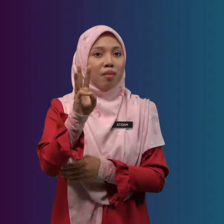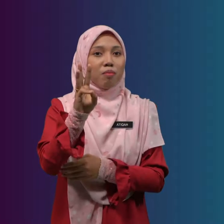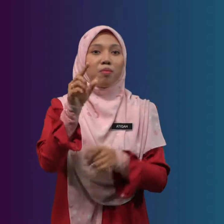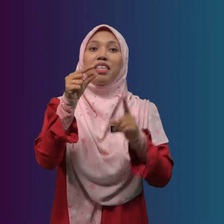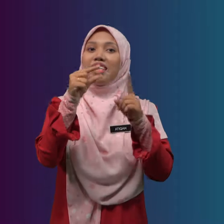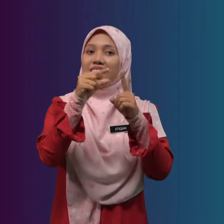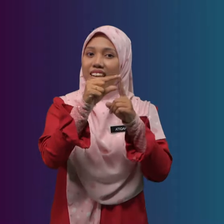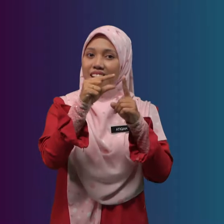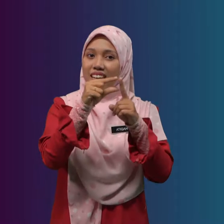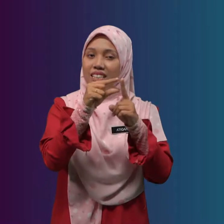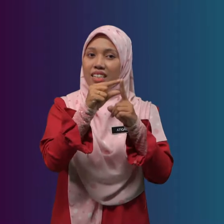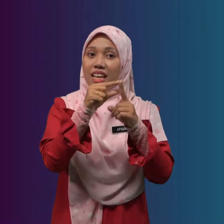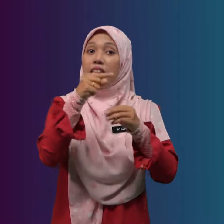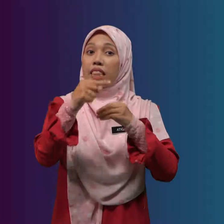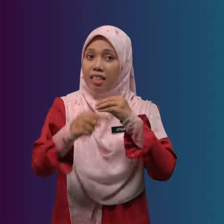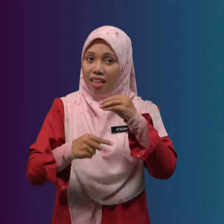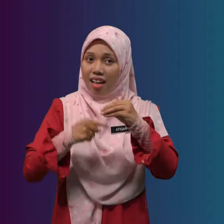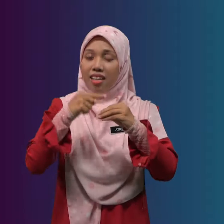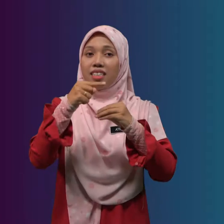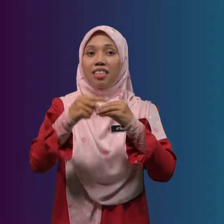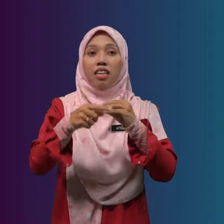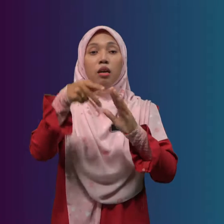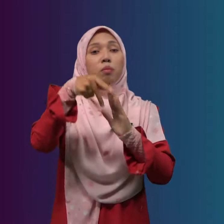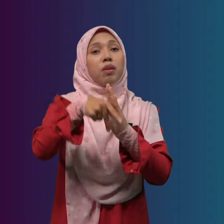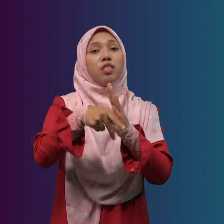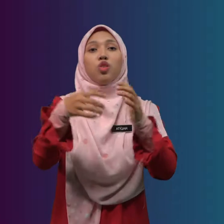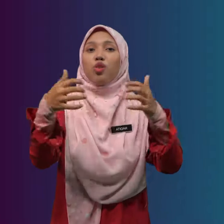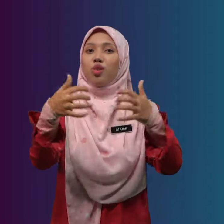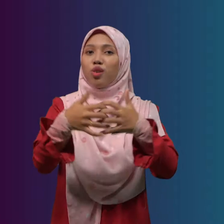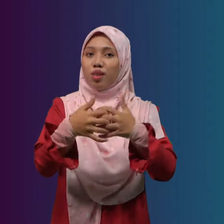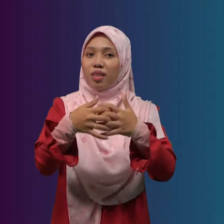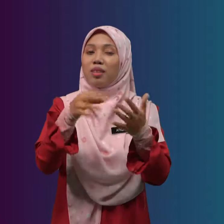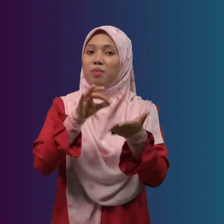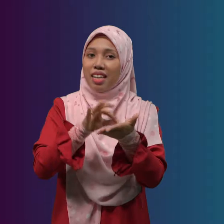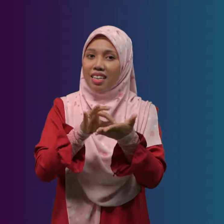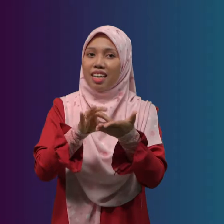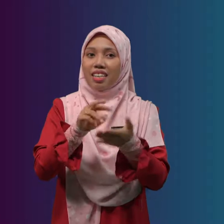perkataan tentang penjodoh bilangan.